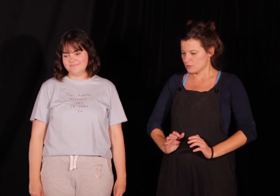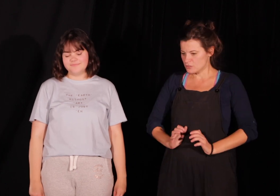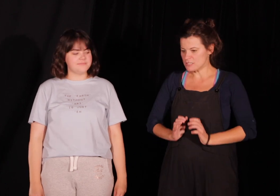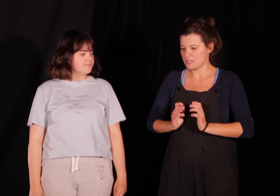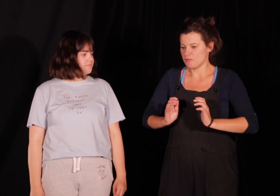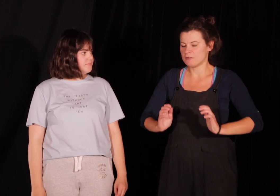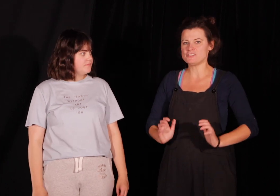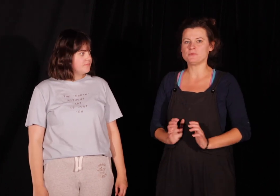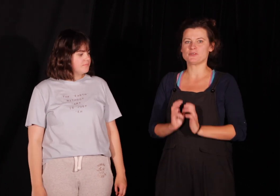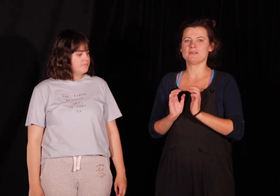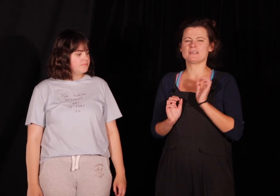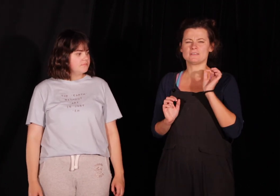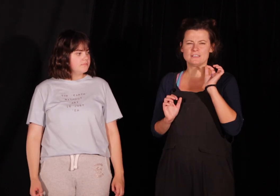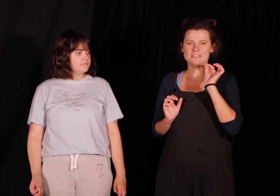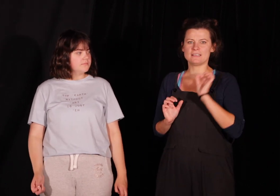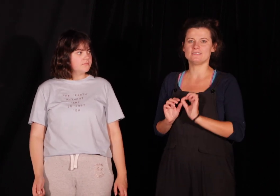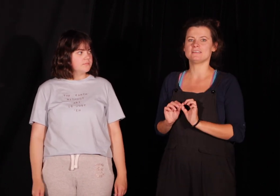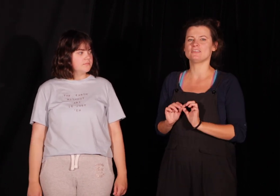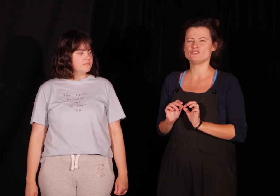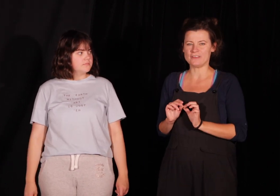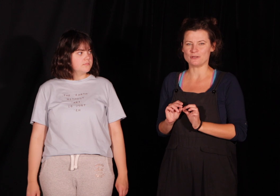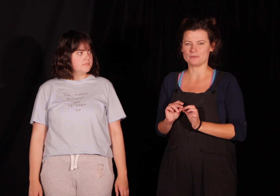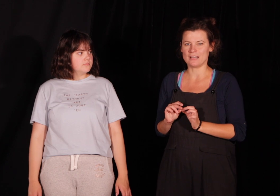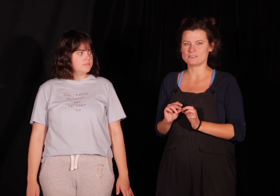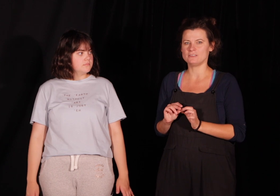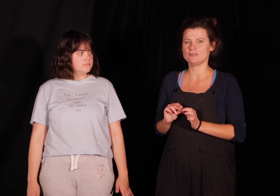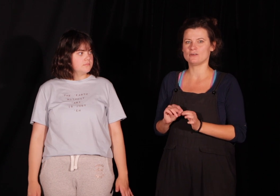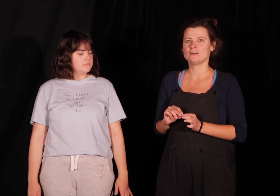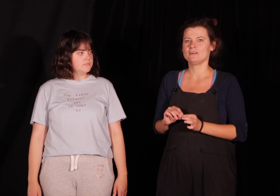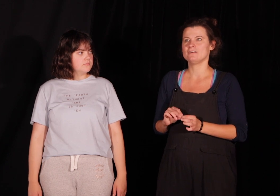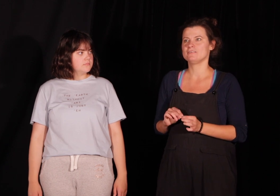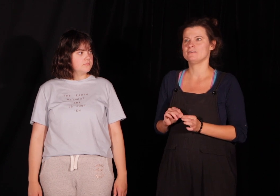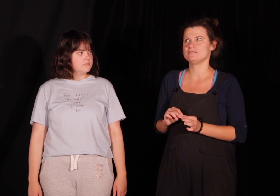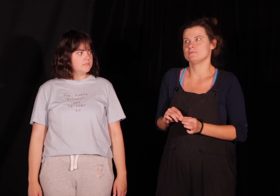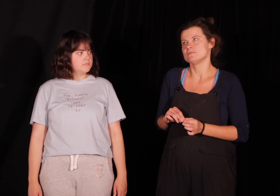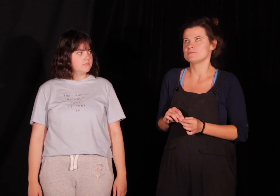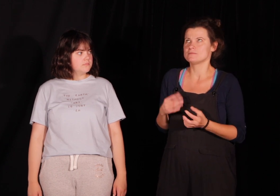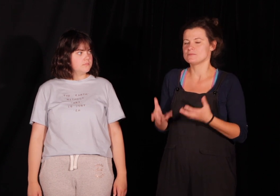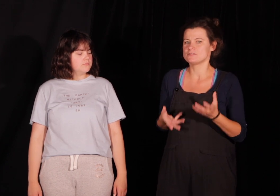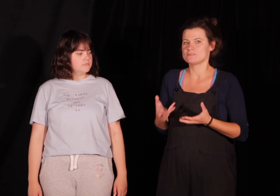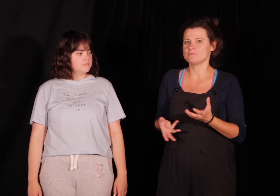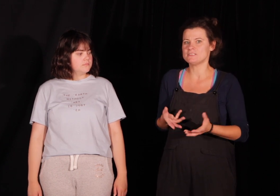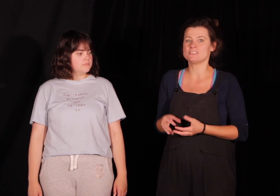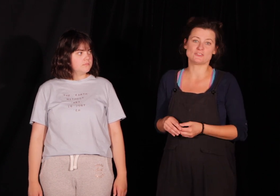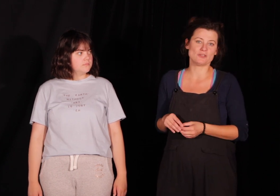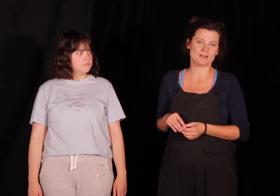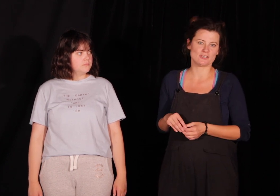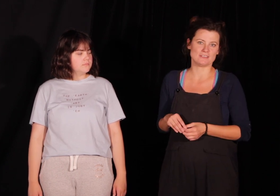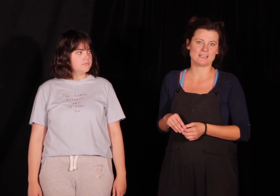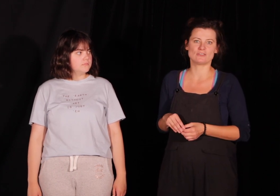troszeczkę wprowadzimy sobie tak delikatnie tego dźwięku tak? czyli tego z czym będziecie na tydzień pracować tak? do